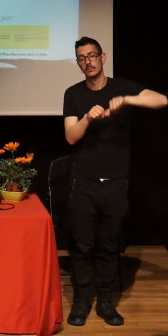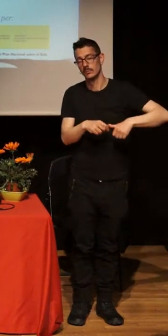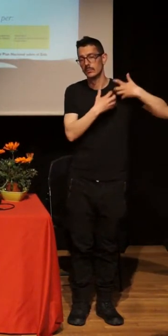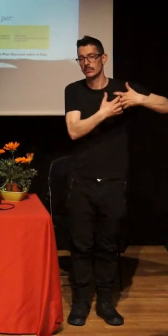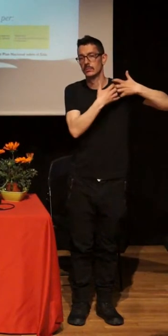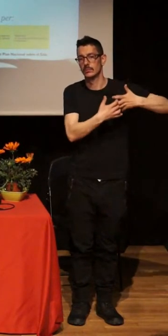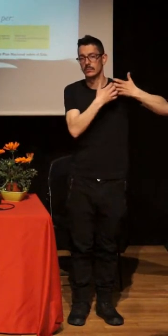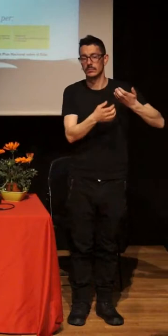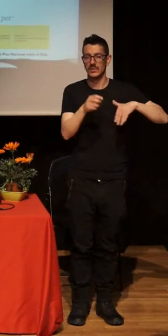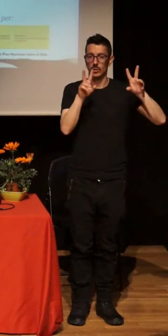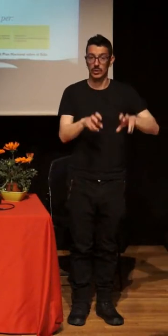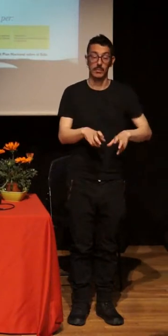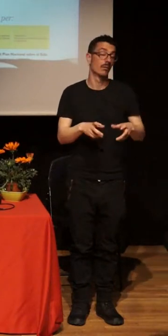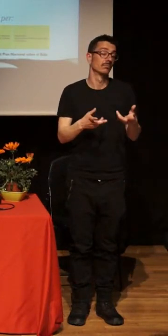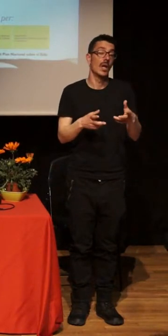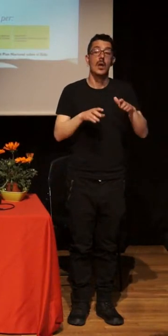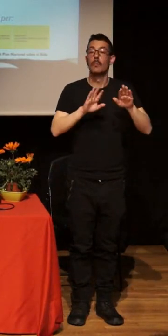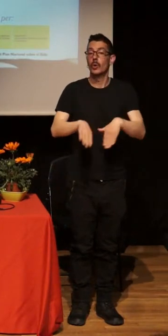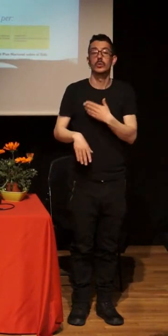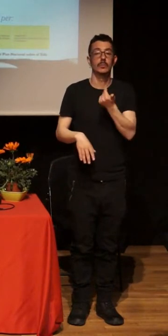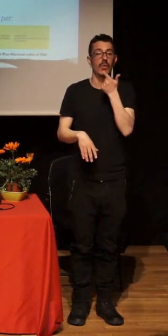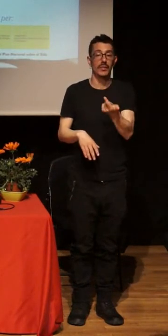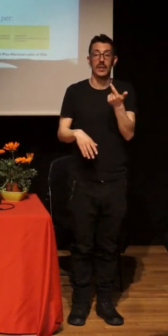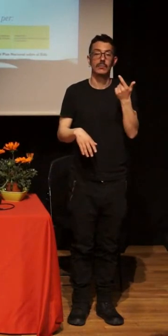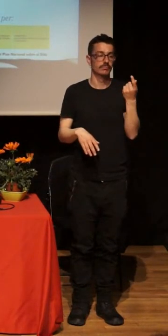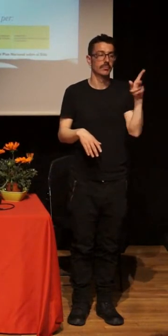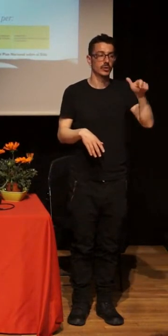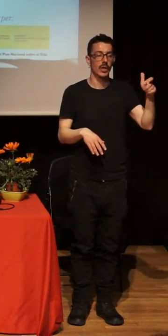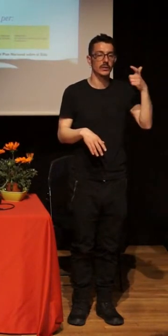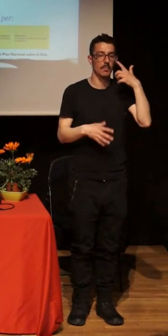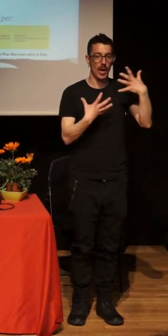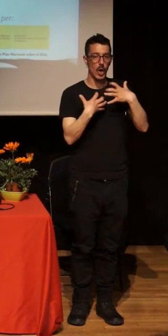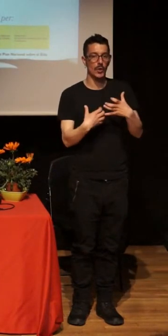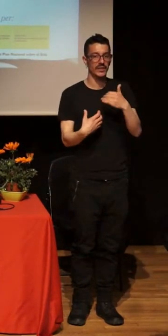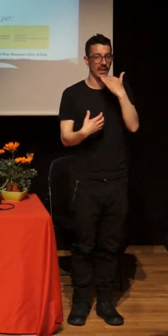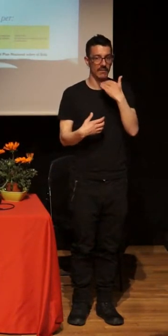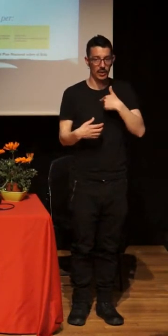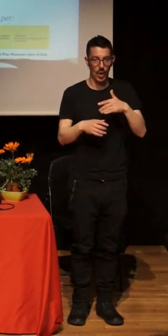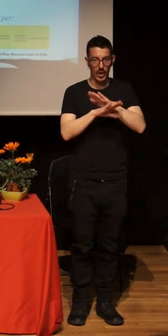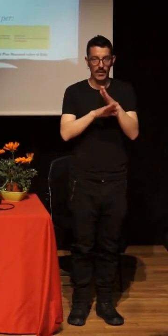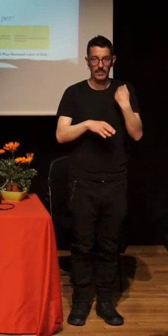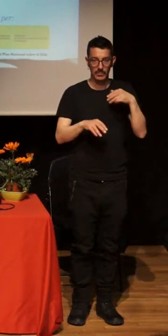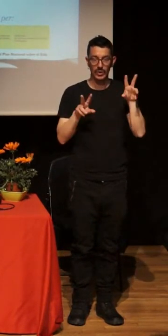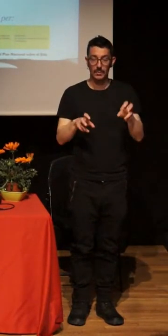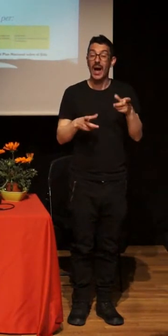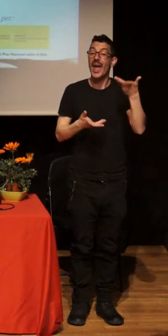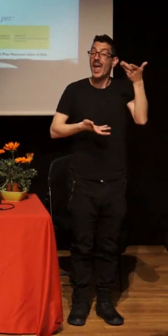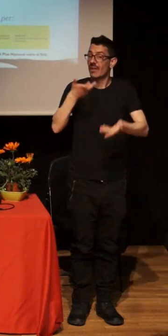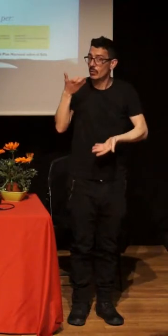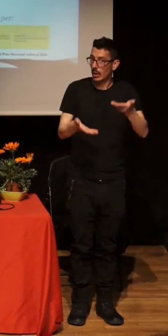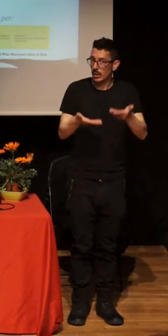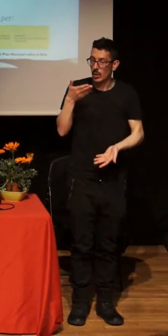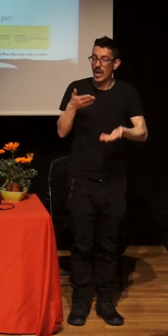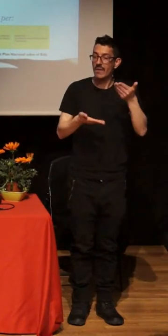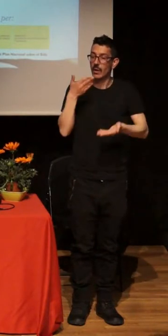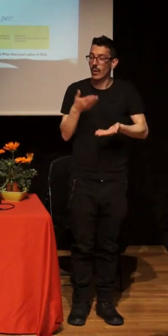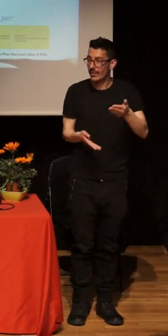menos que iba a acabar con esto, que la evaluación de todo lo que hemos hecho, una evaluación no solo cuantitativa, sino